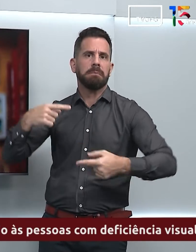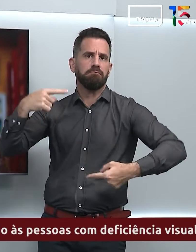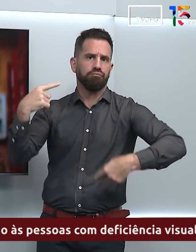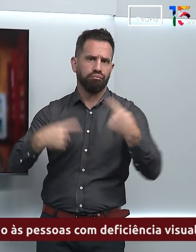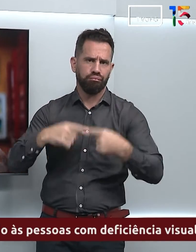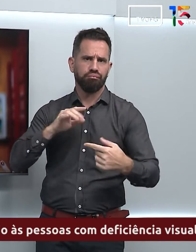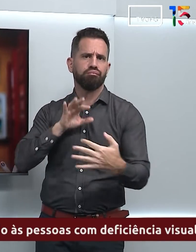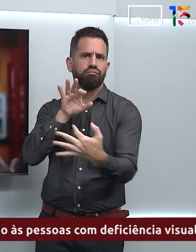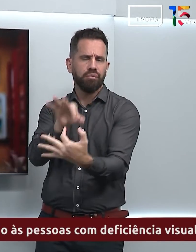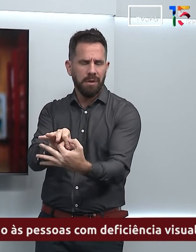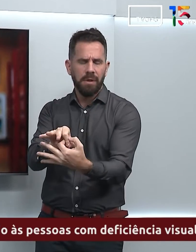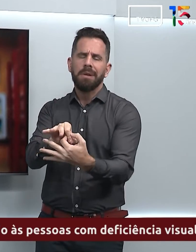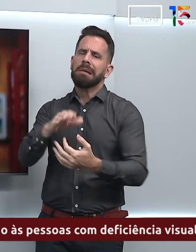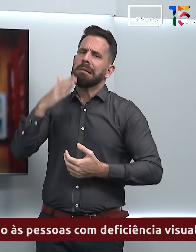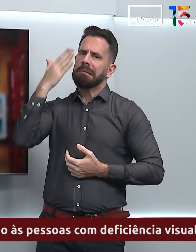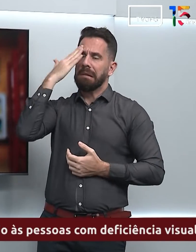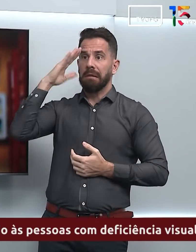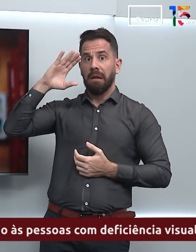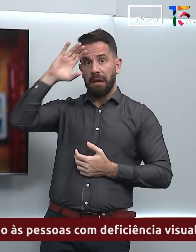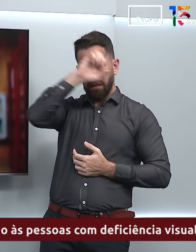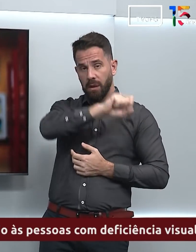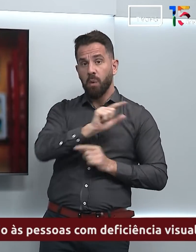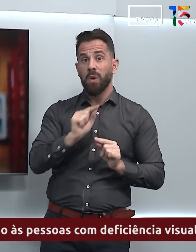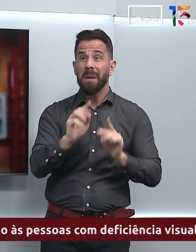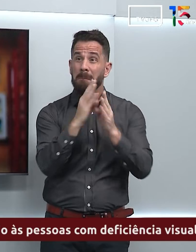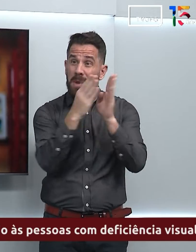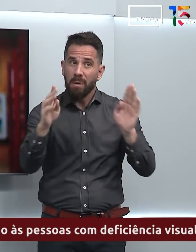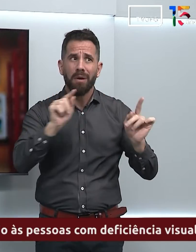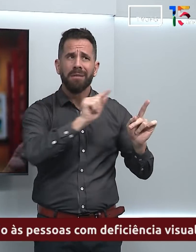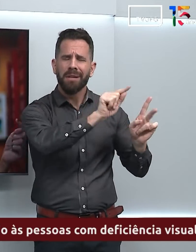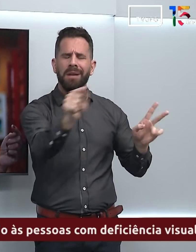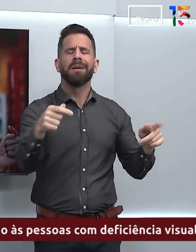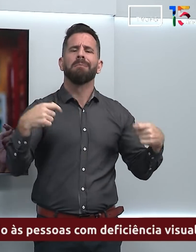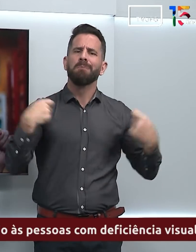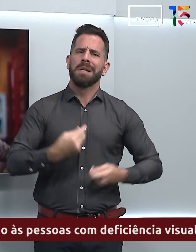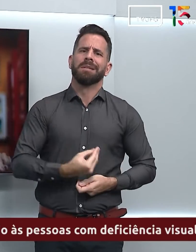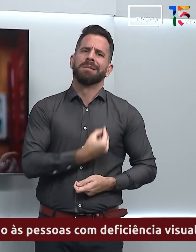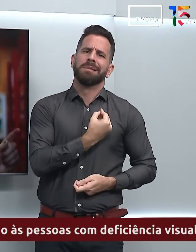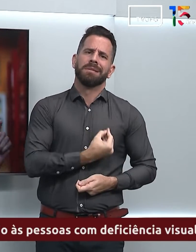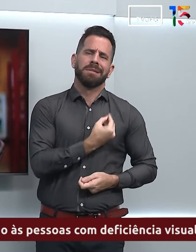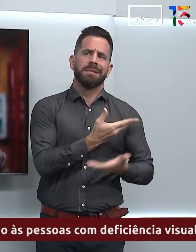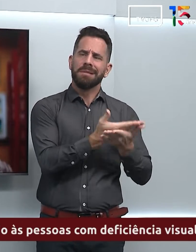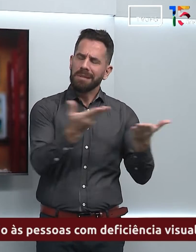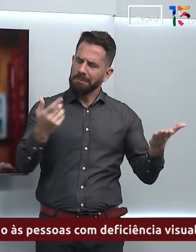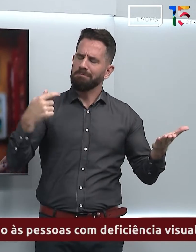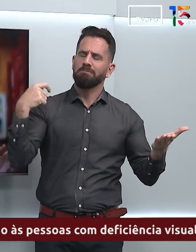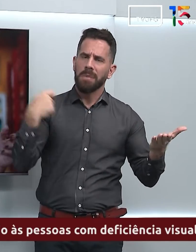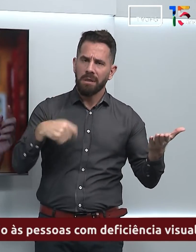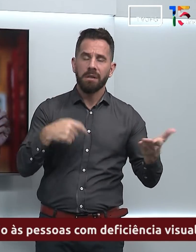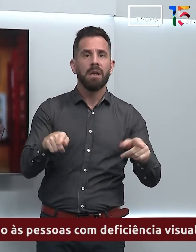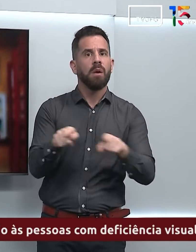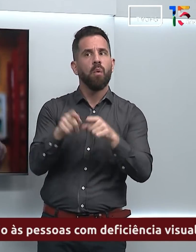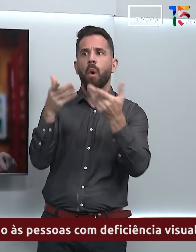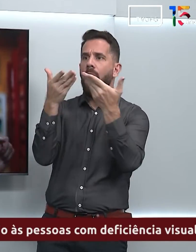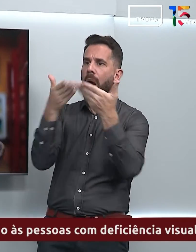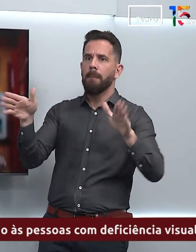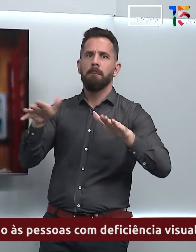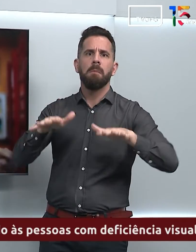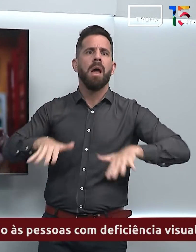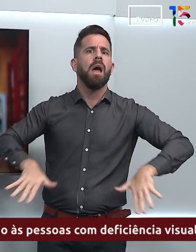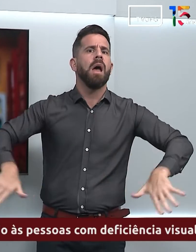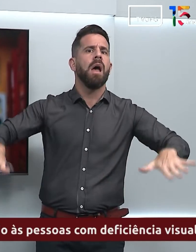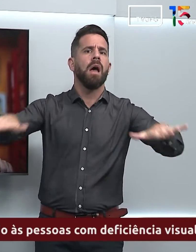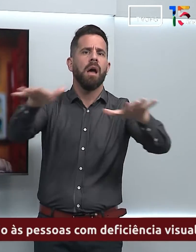entendida primeiro que as bibliotecas precisam existir e precisam existir para atender as diferentes